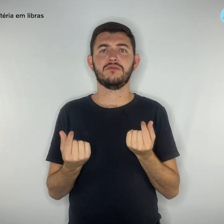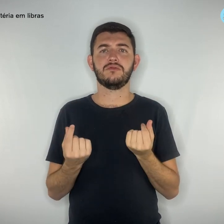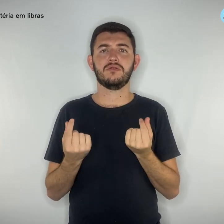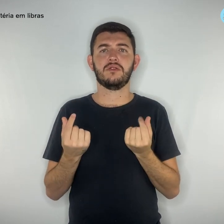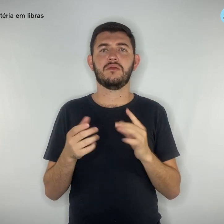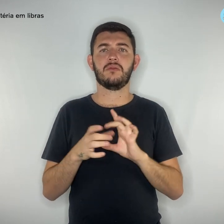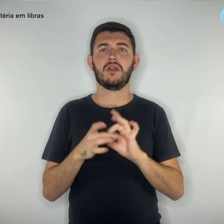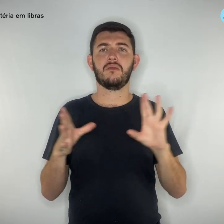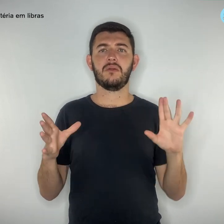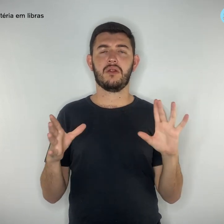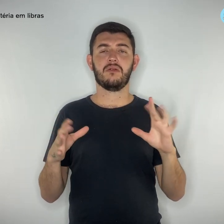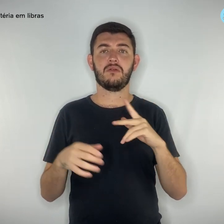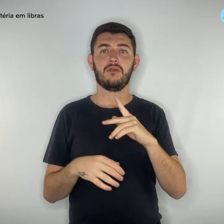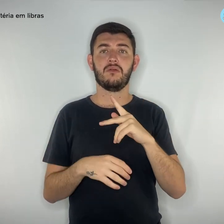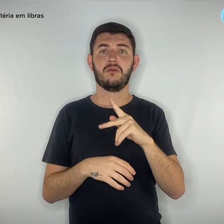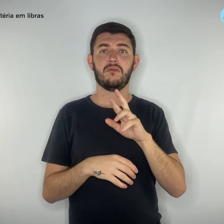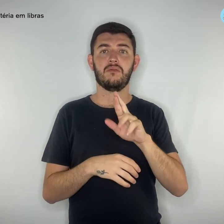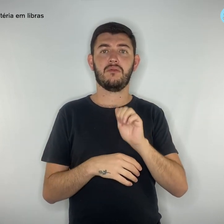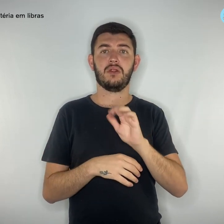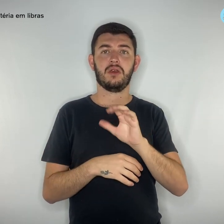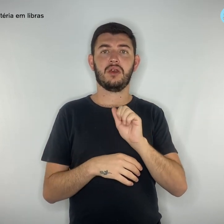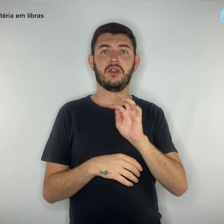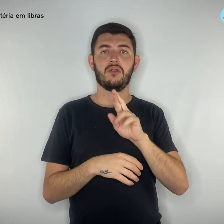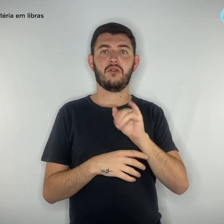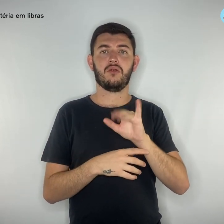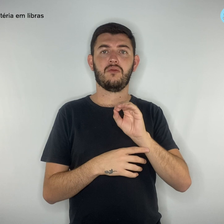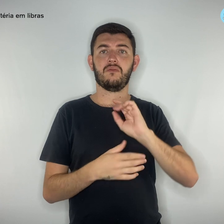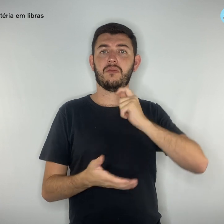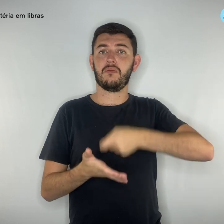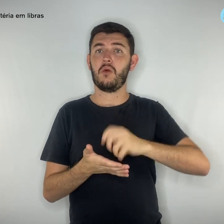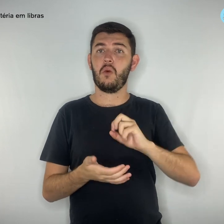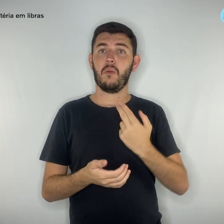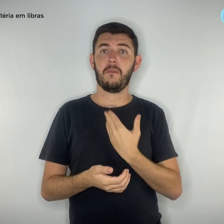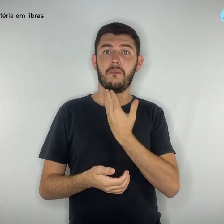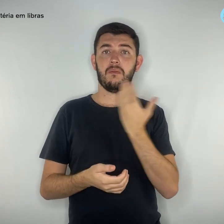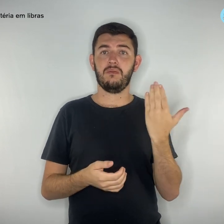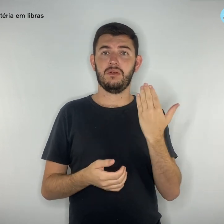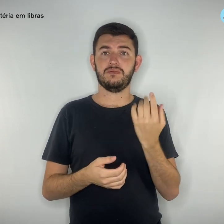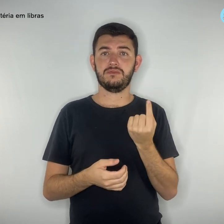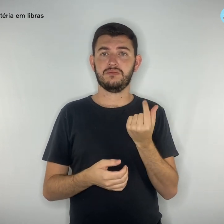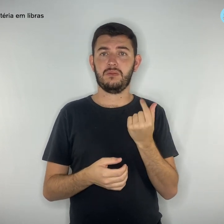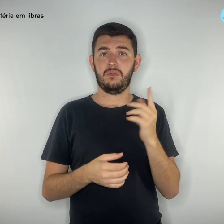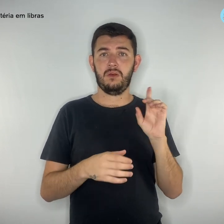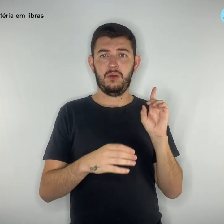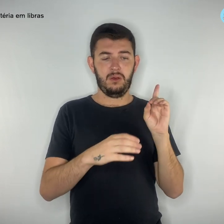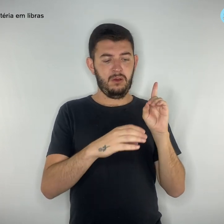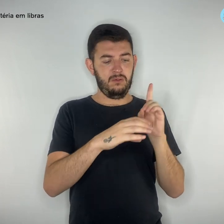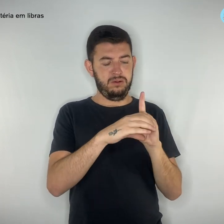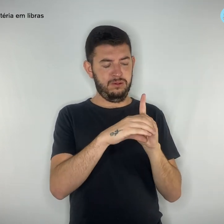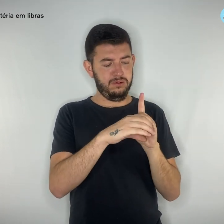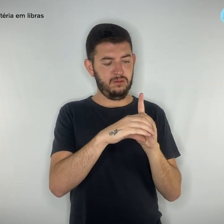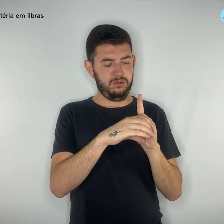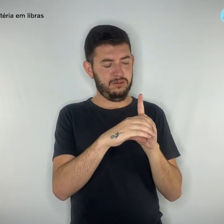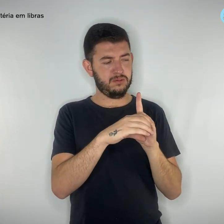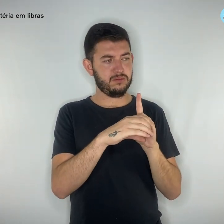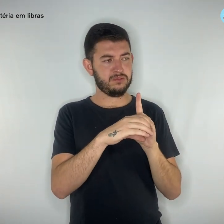ou solicita qualquer depósito bancário para a liberação de processos jurídicos. É